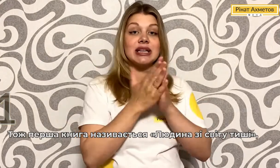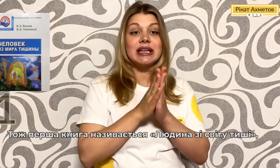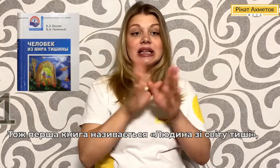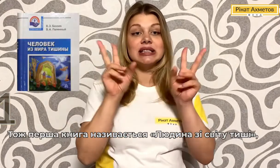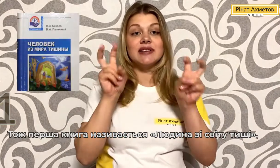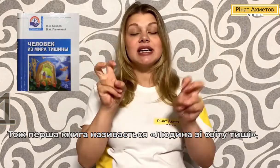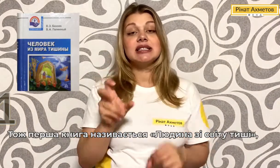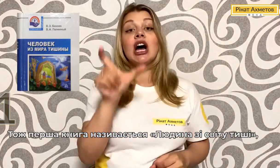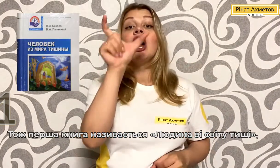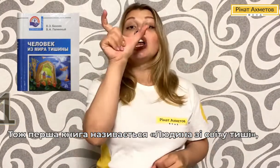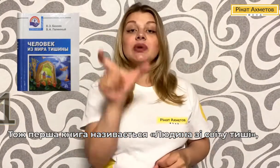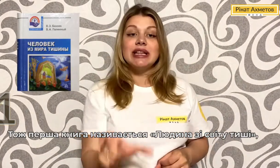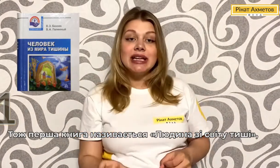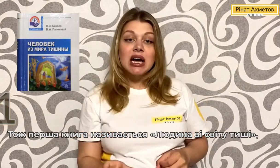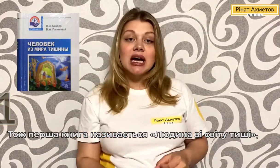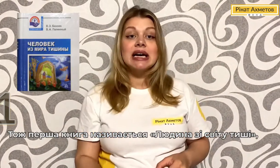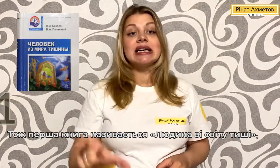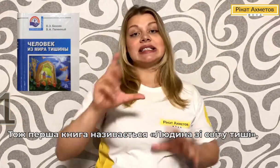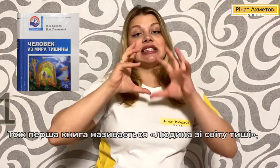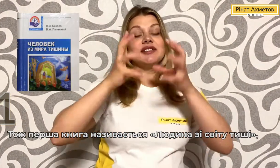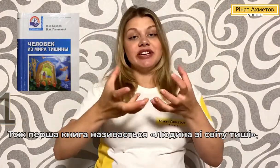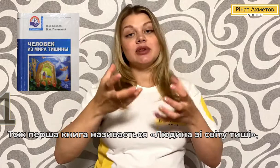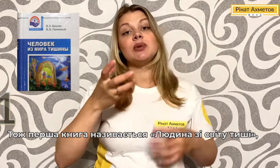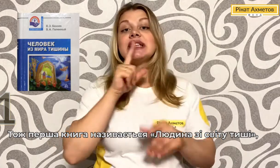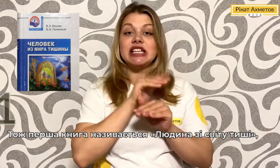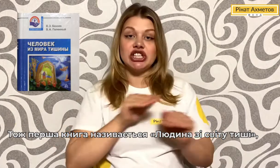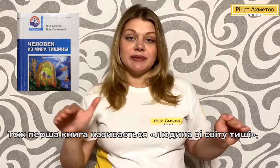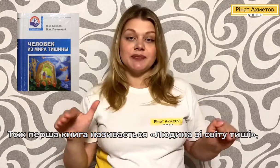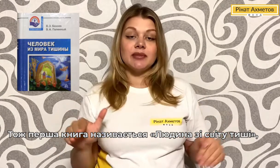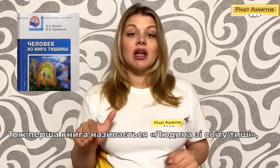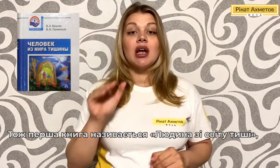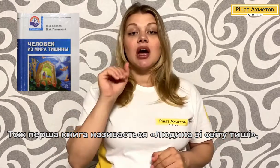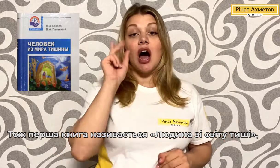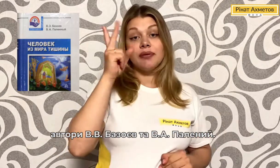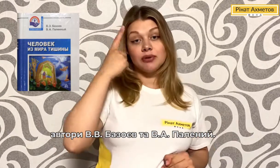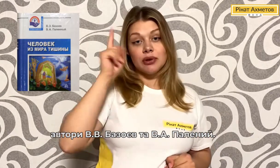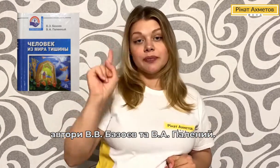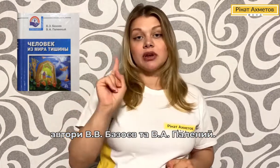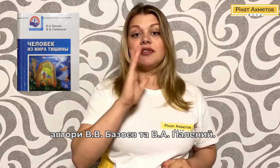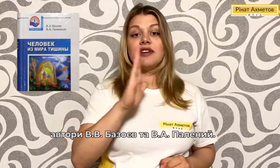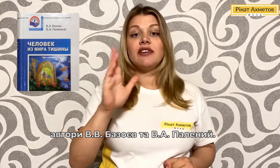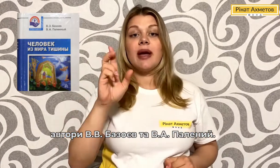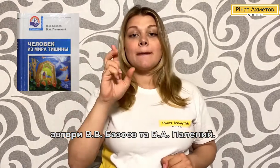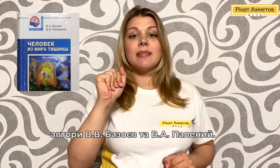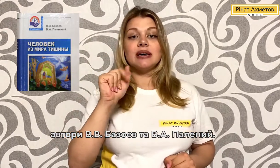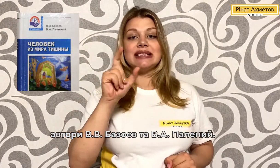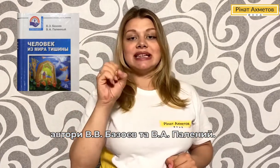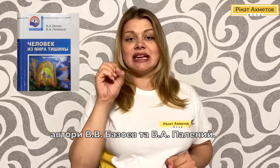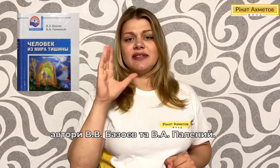книга називається «Людина зі світу тиші». Автор ВВ Базів